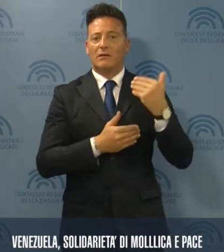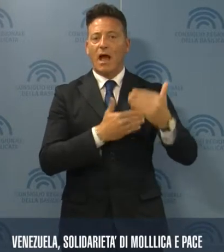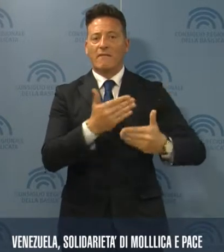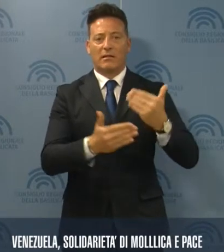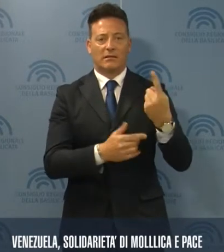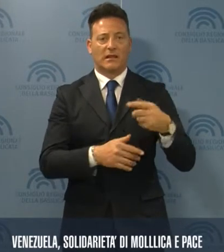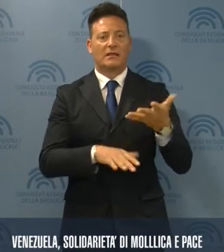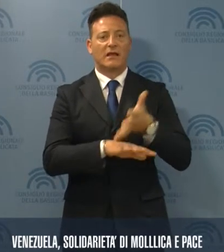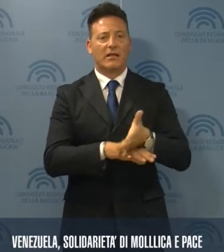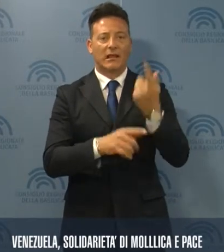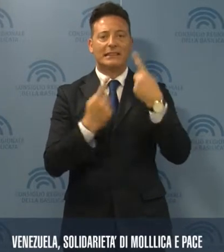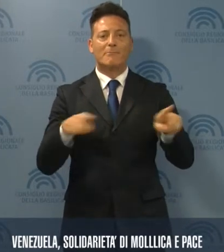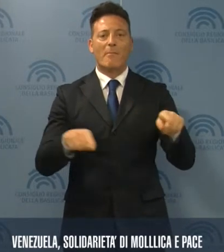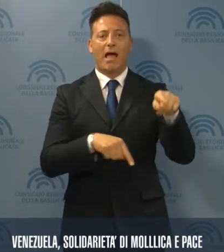azioni diplomatiche intraprese.